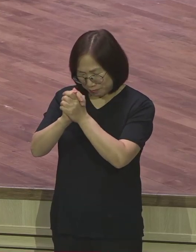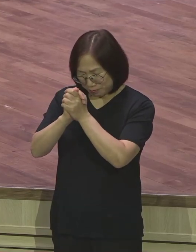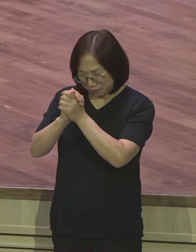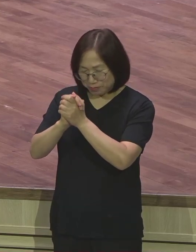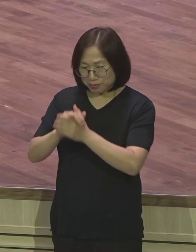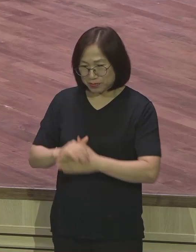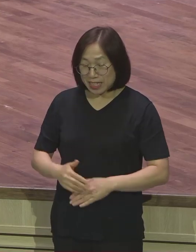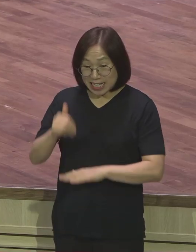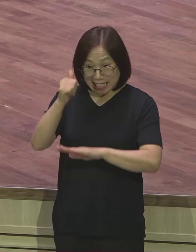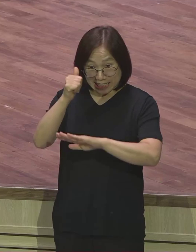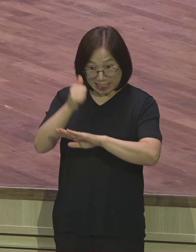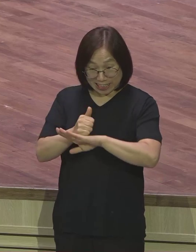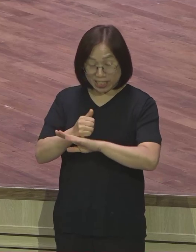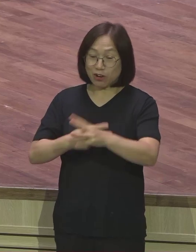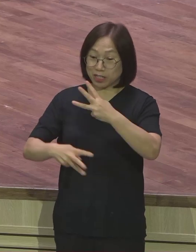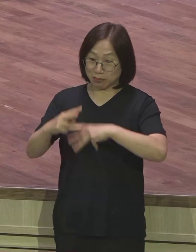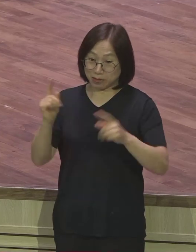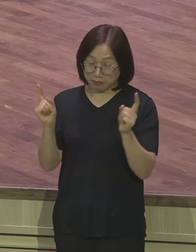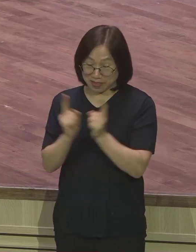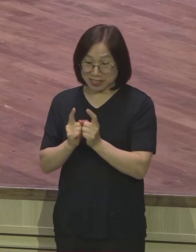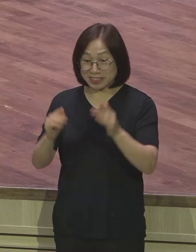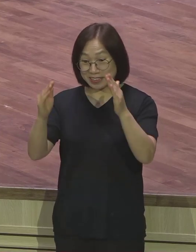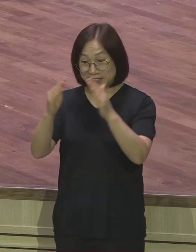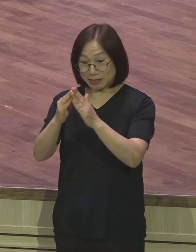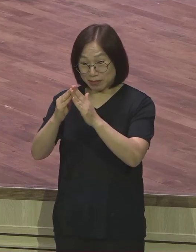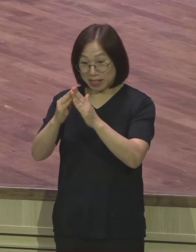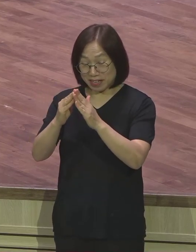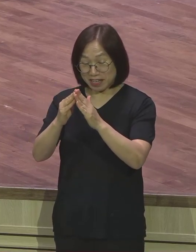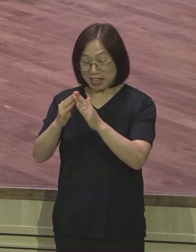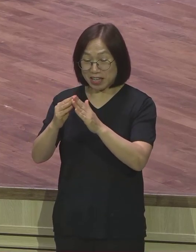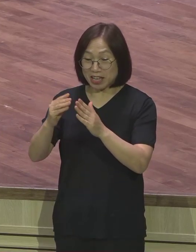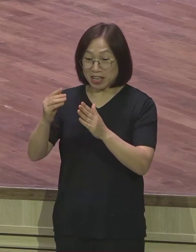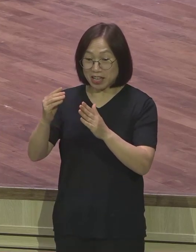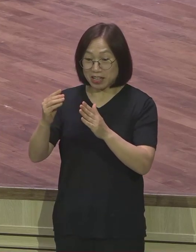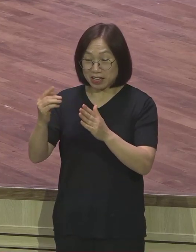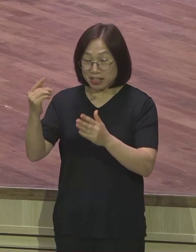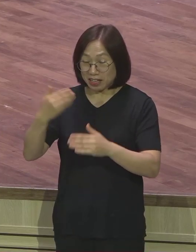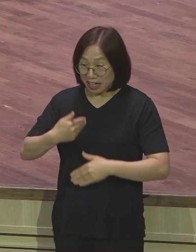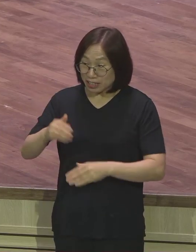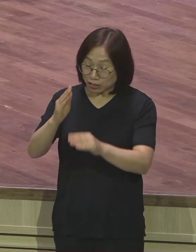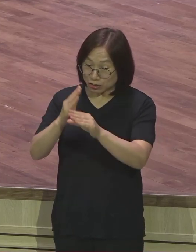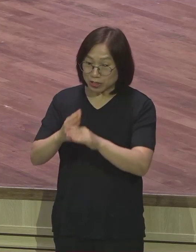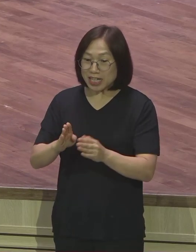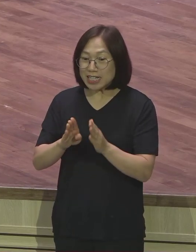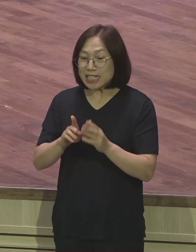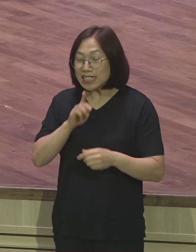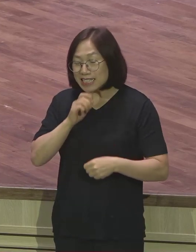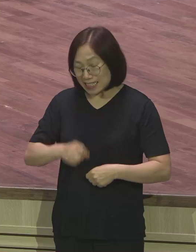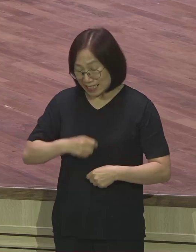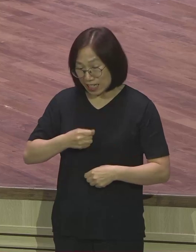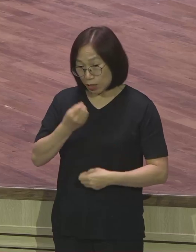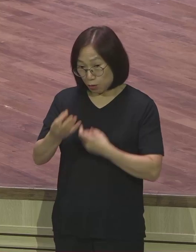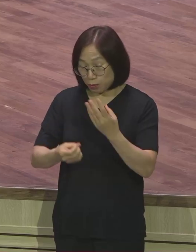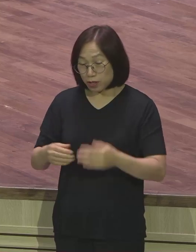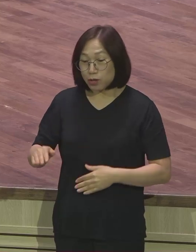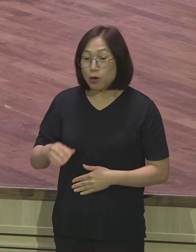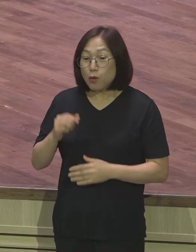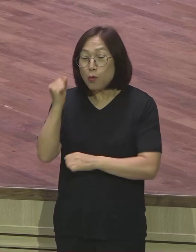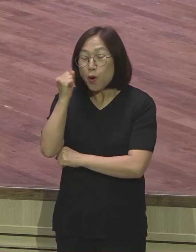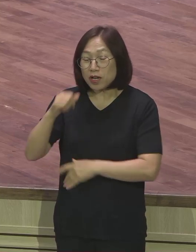드디어 그 랩몬트를 만나가지고 집으로 차를 태워서 가면서 제가 솔직하게 고백했습니다. 원래 우리 가정이 2, 3,